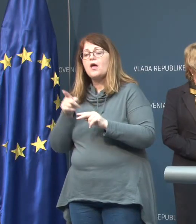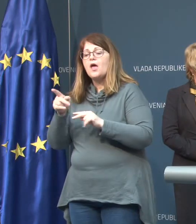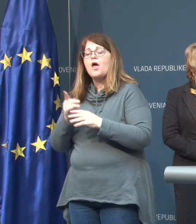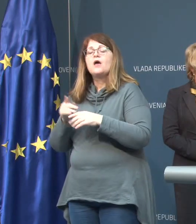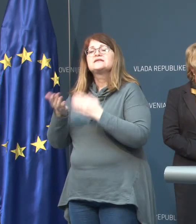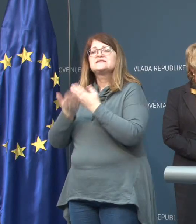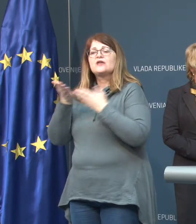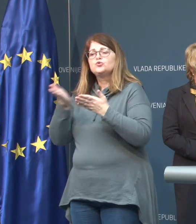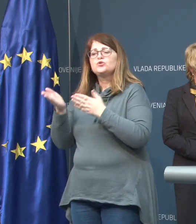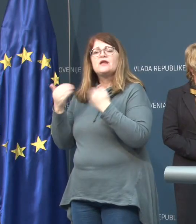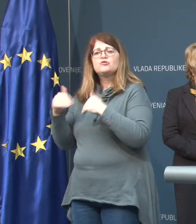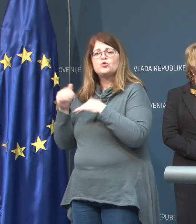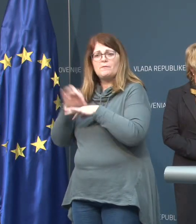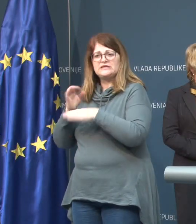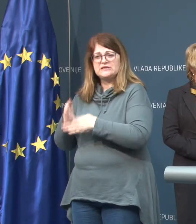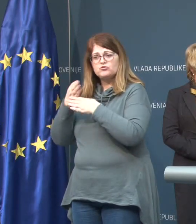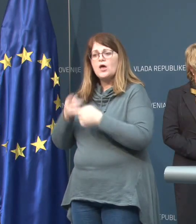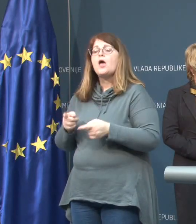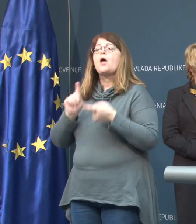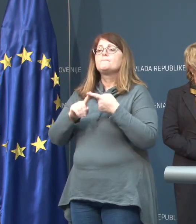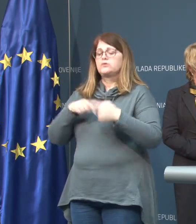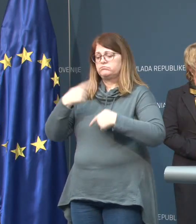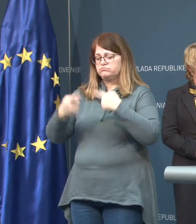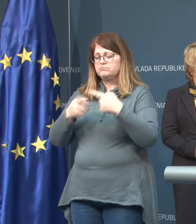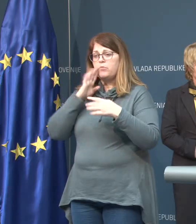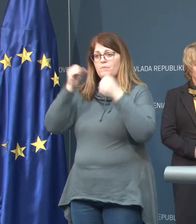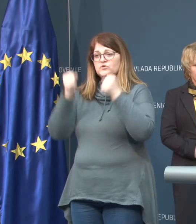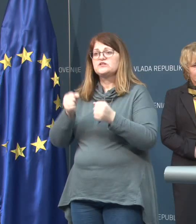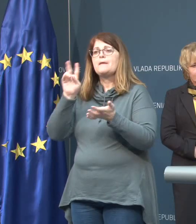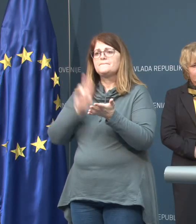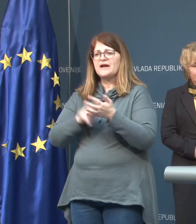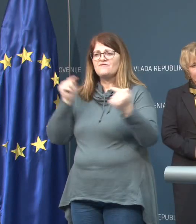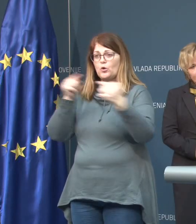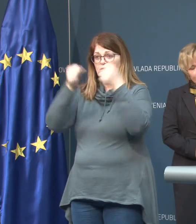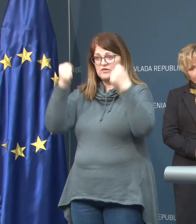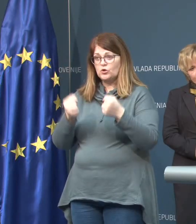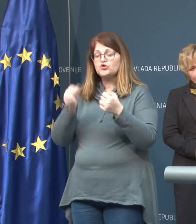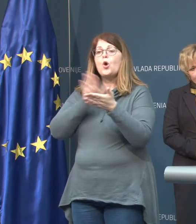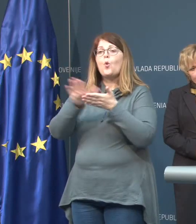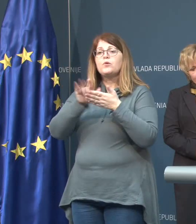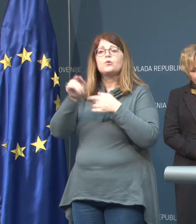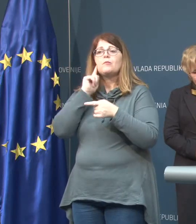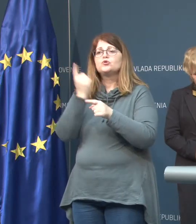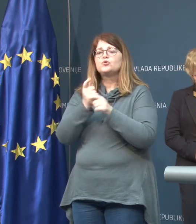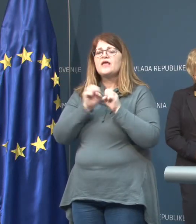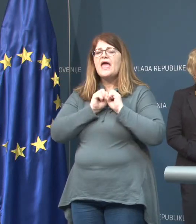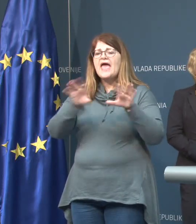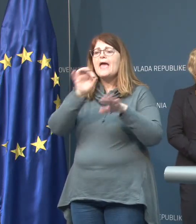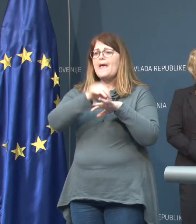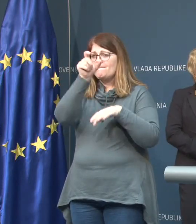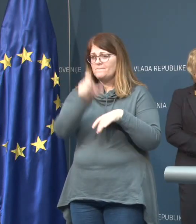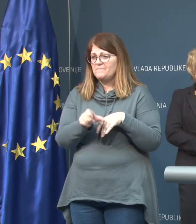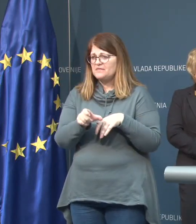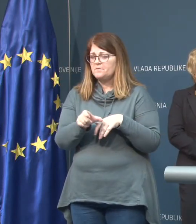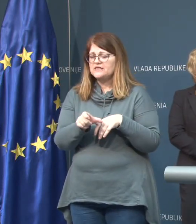pomoči, dokaj se nam spostavi prava kontakta na točka na zdravstvenem domu, uporabljala ga bo tudi epidemiolog, da